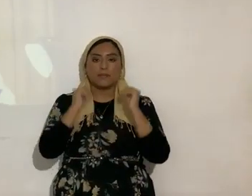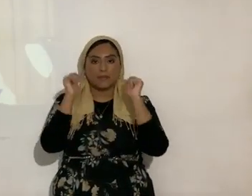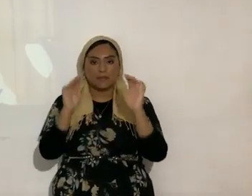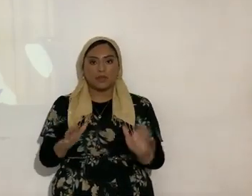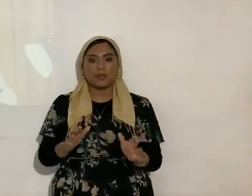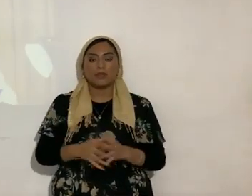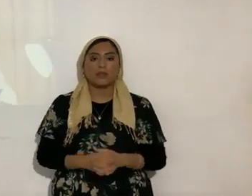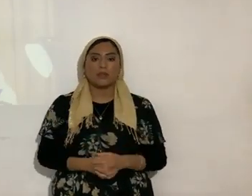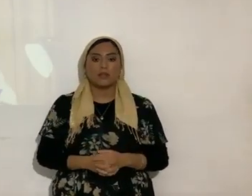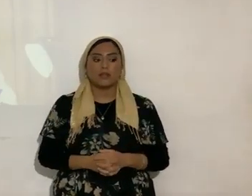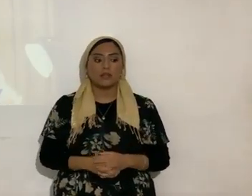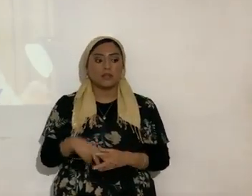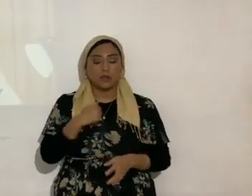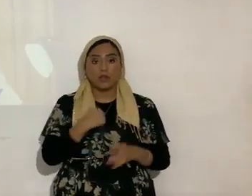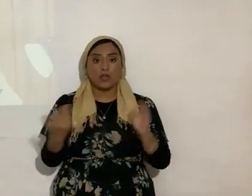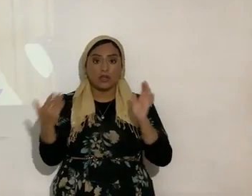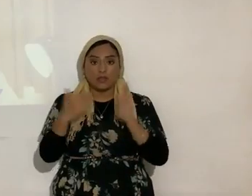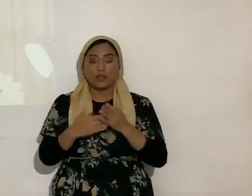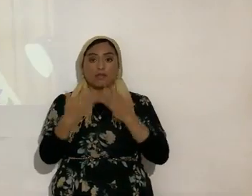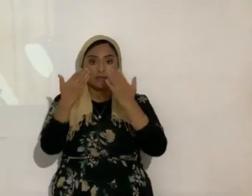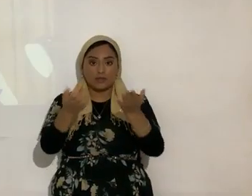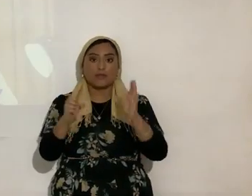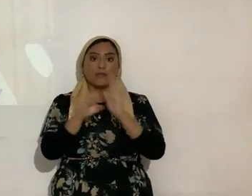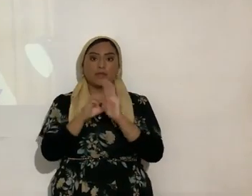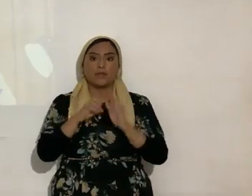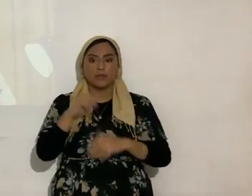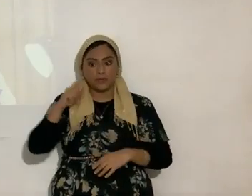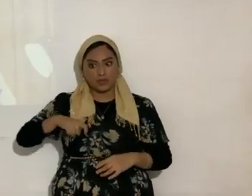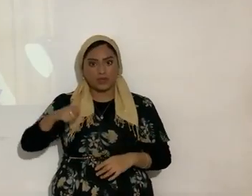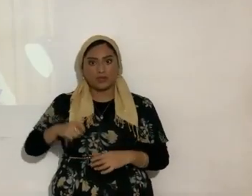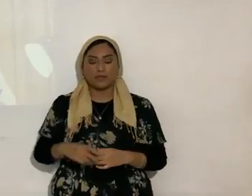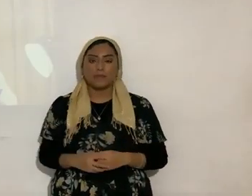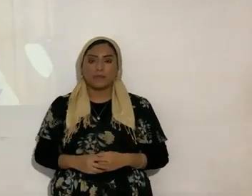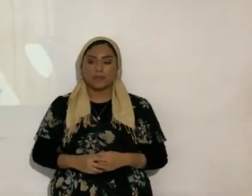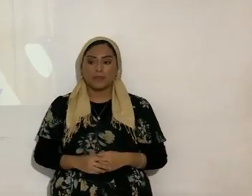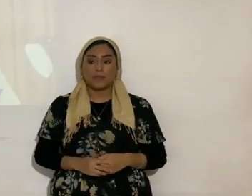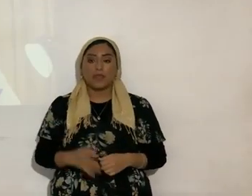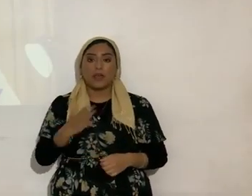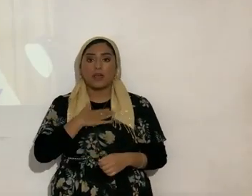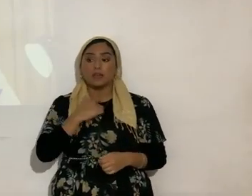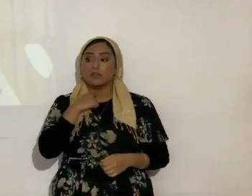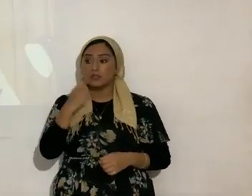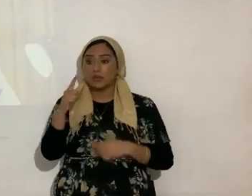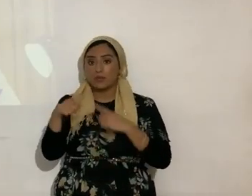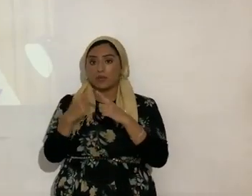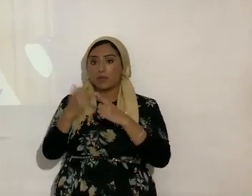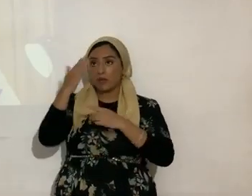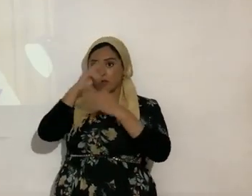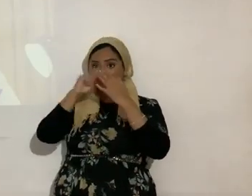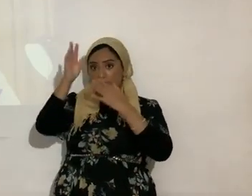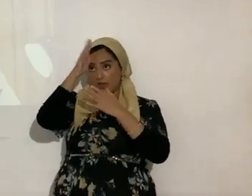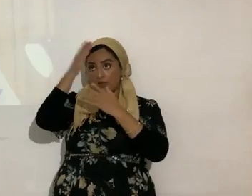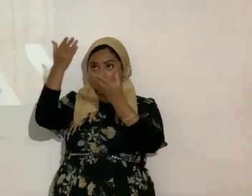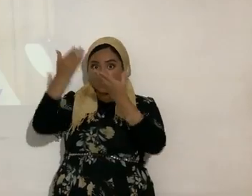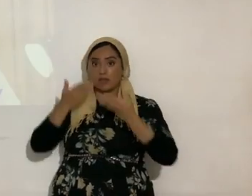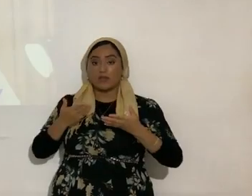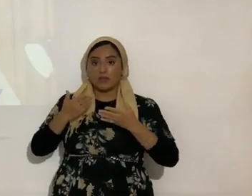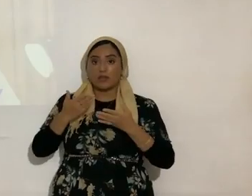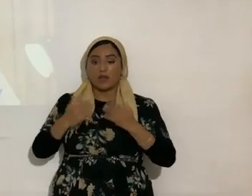y perdón para que les ponga este ejemplo pero tengo que hacer así yo les he dicho cuando el eterno me llena la jarra de agua de bendiciones de todo